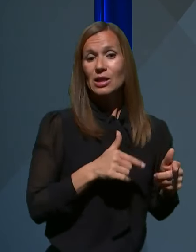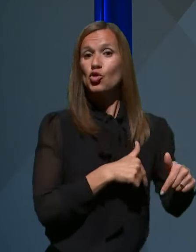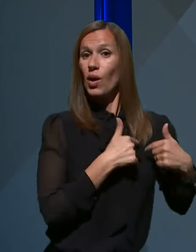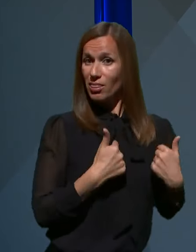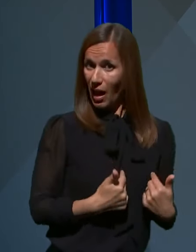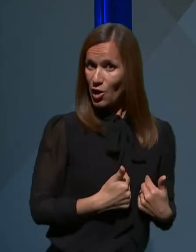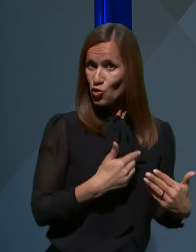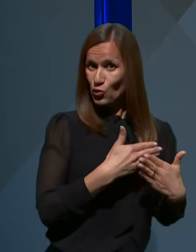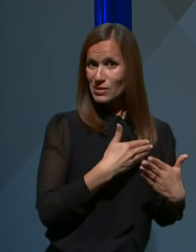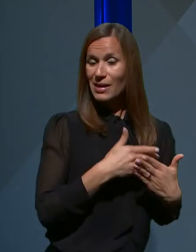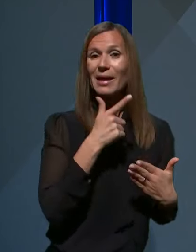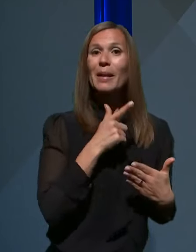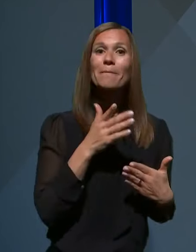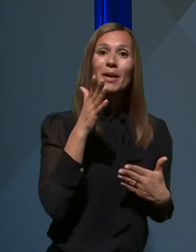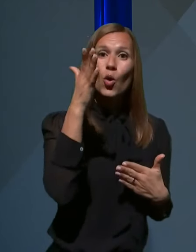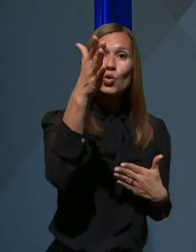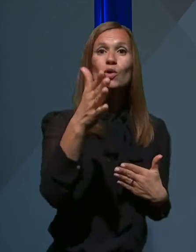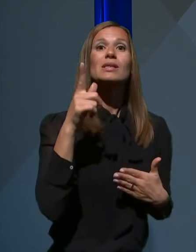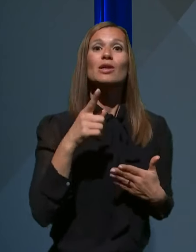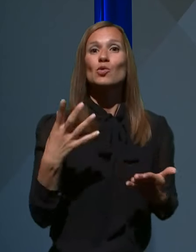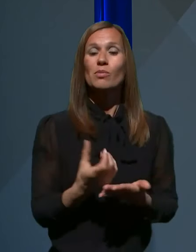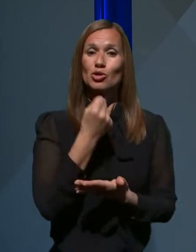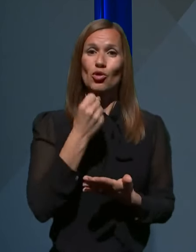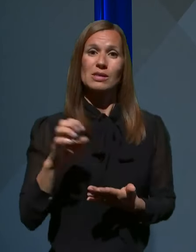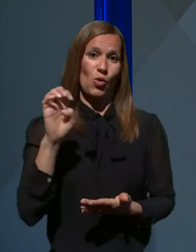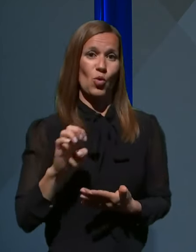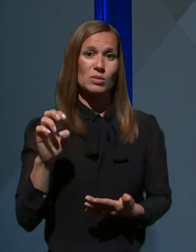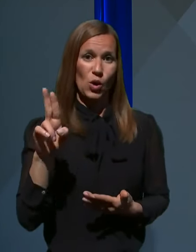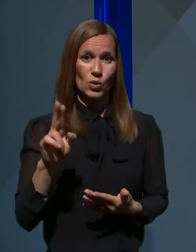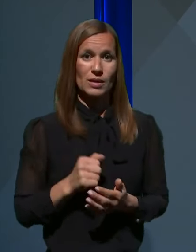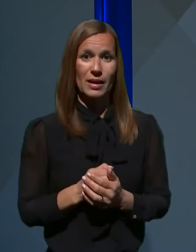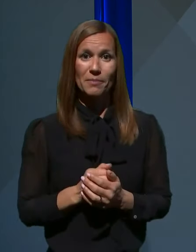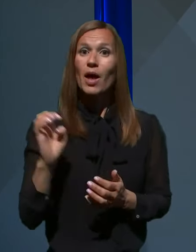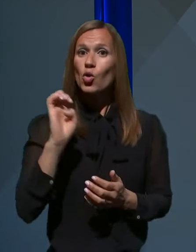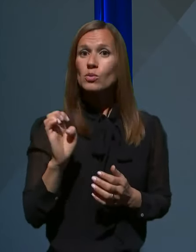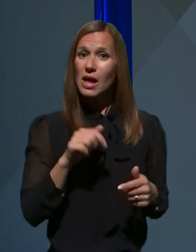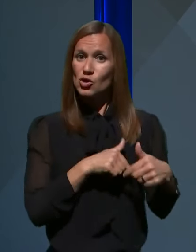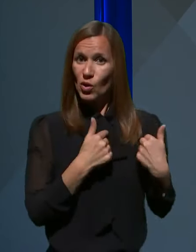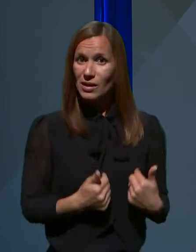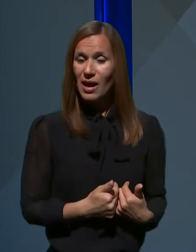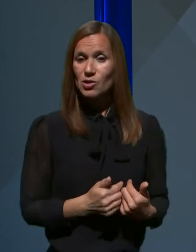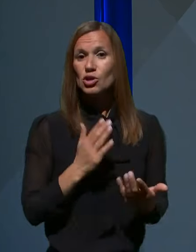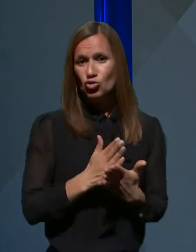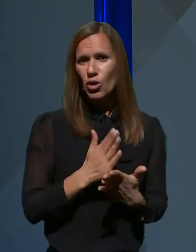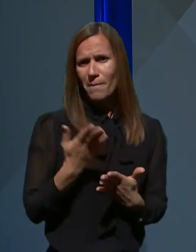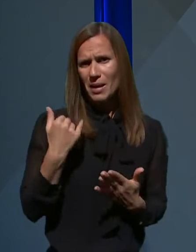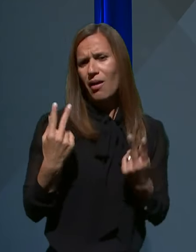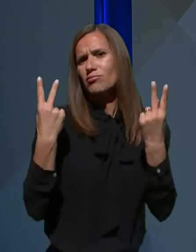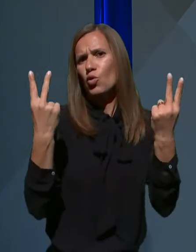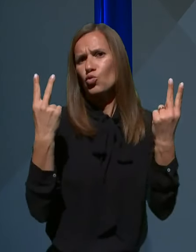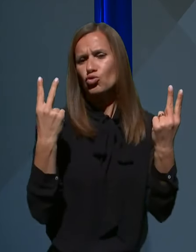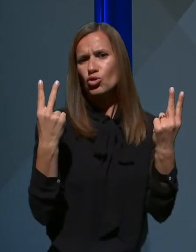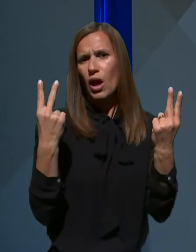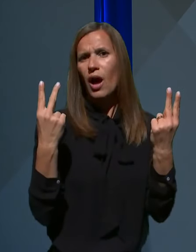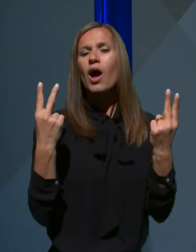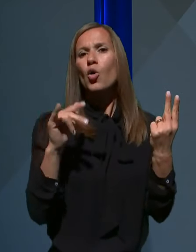prihodnosti in uspešnosti Evropske unije. Evropska solidarnost je že bila ključna, ko je šlo za pomoč